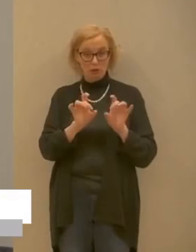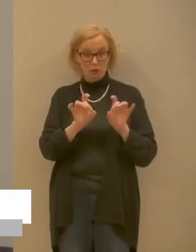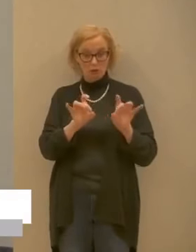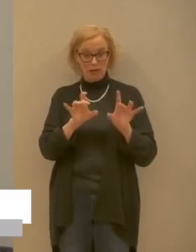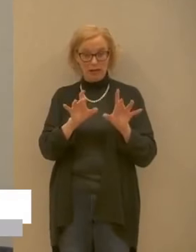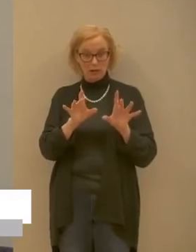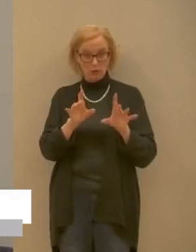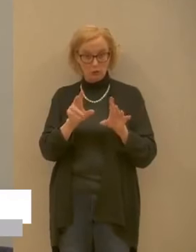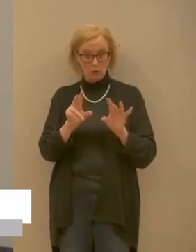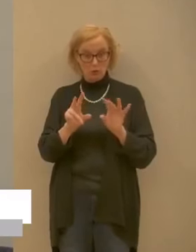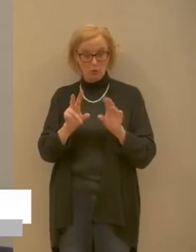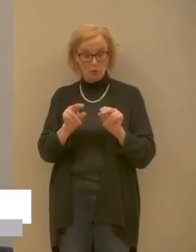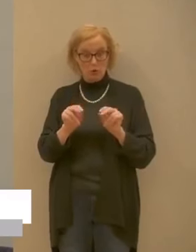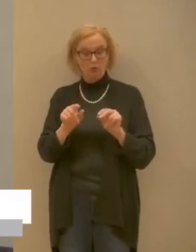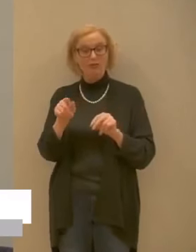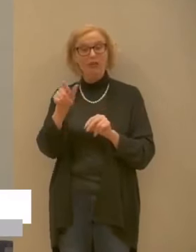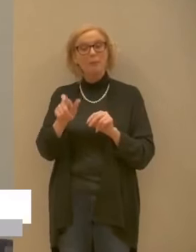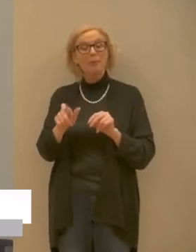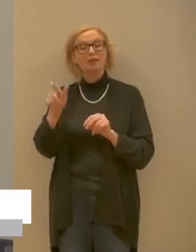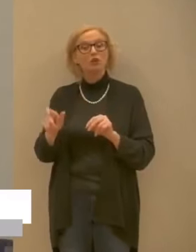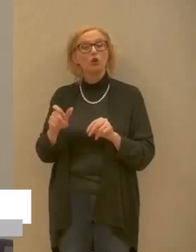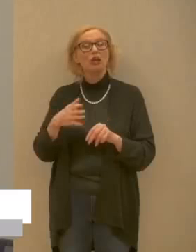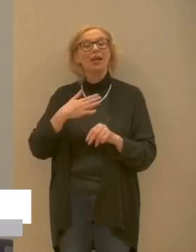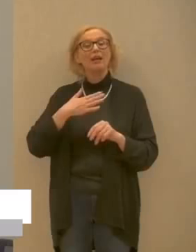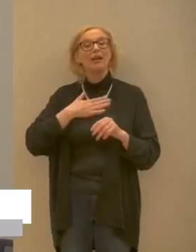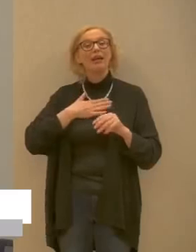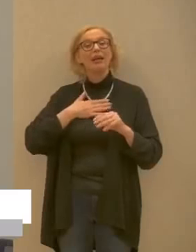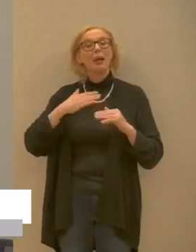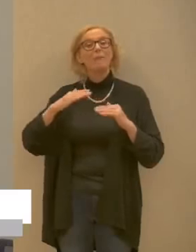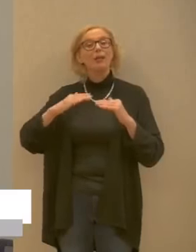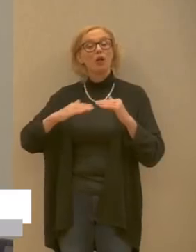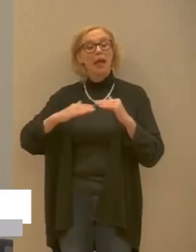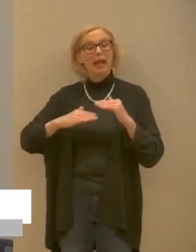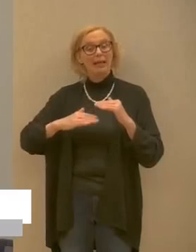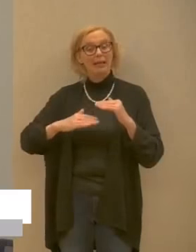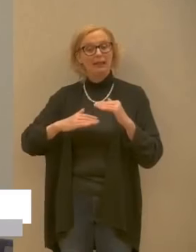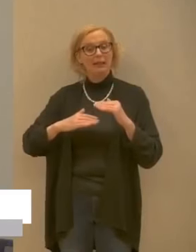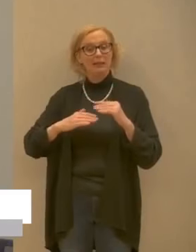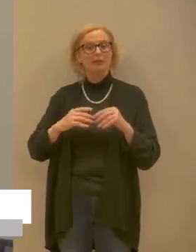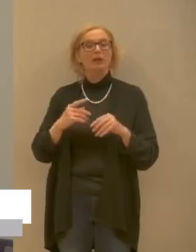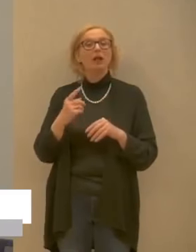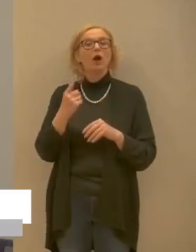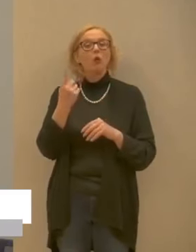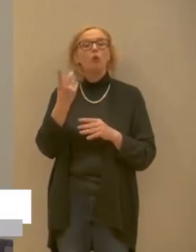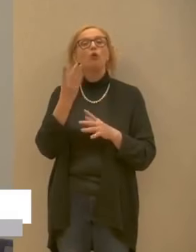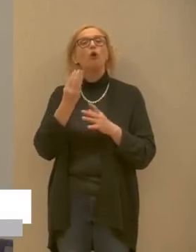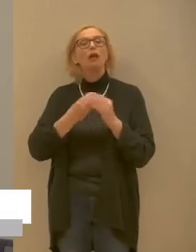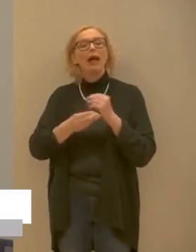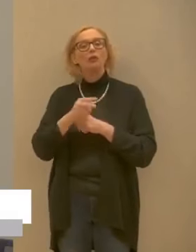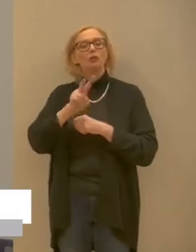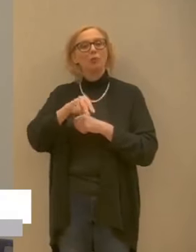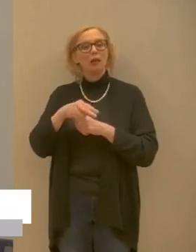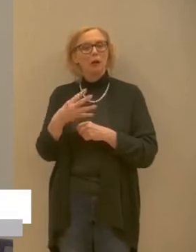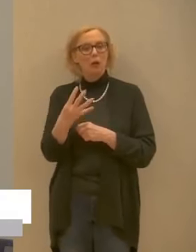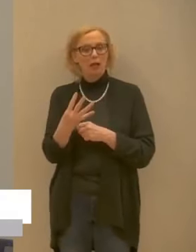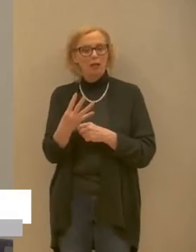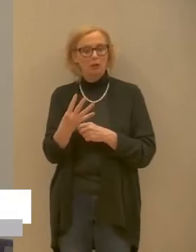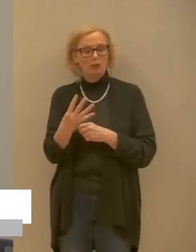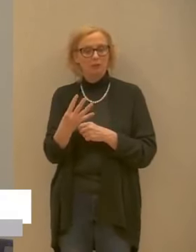soggetti minorenni e purtroppo ne abbiamo uno del 2004 che è